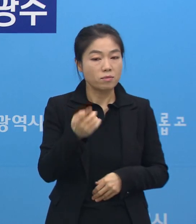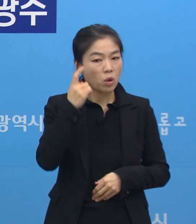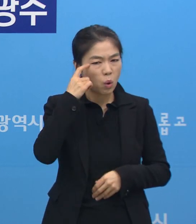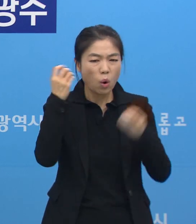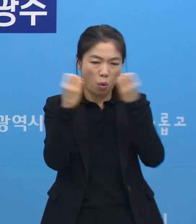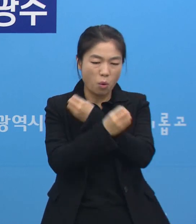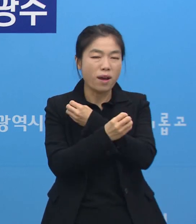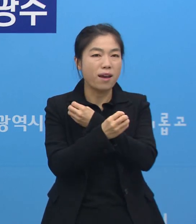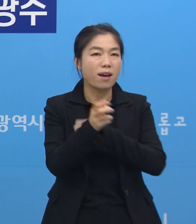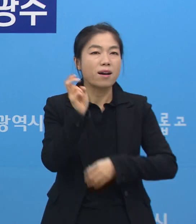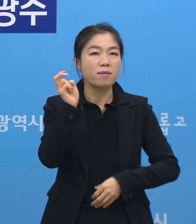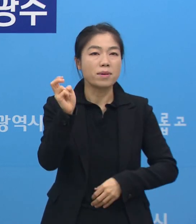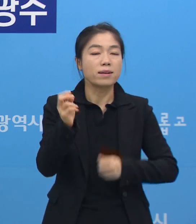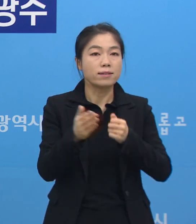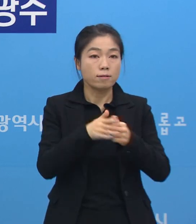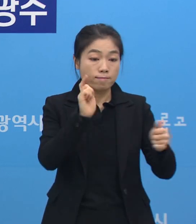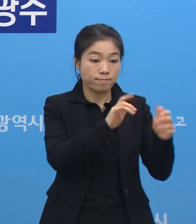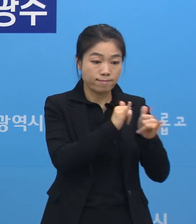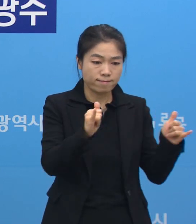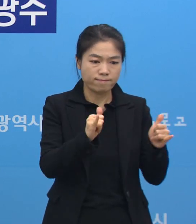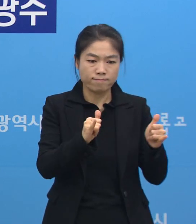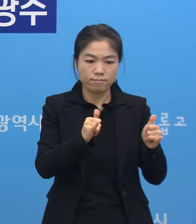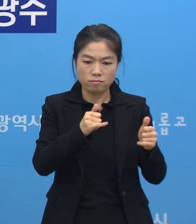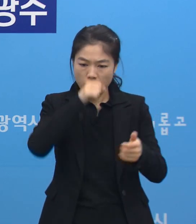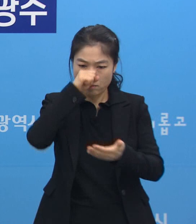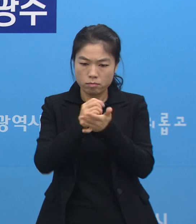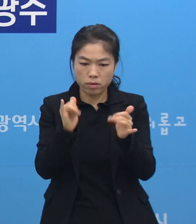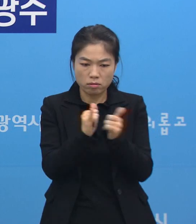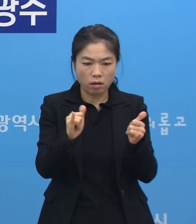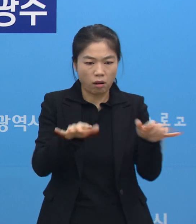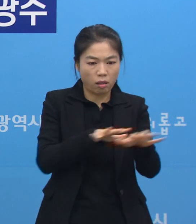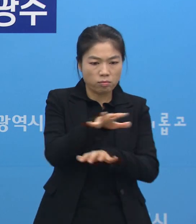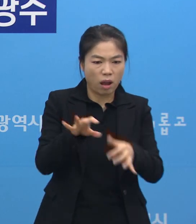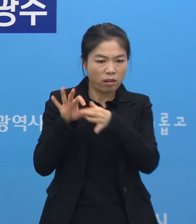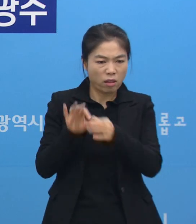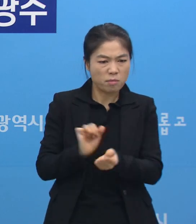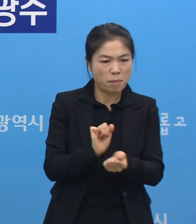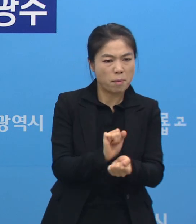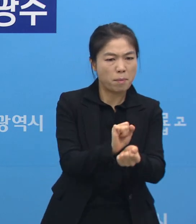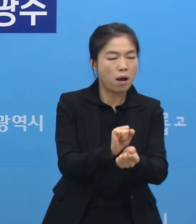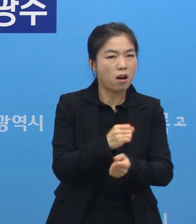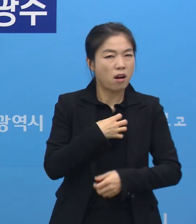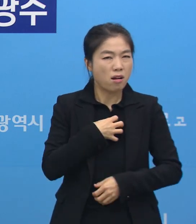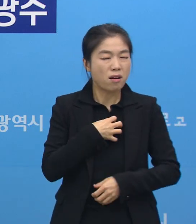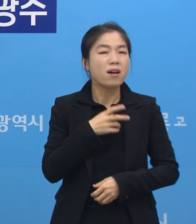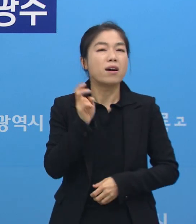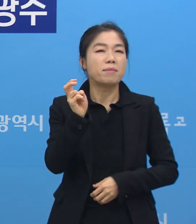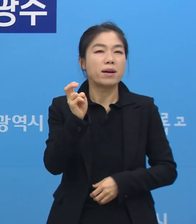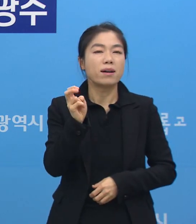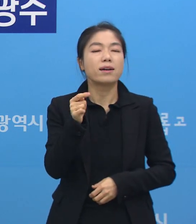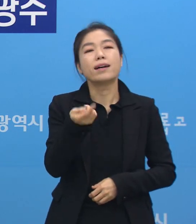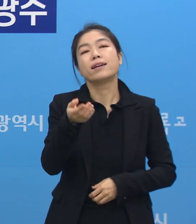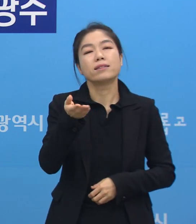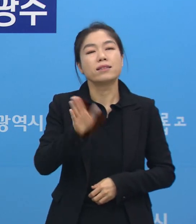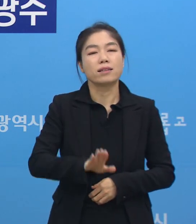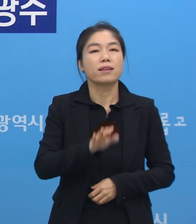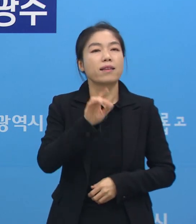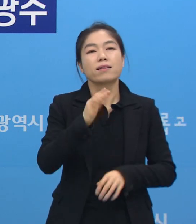오해를 하셔서 확진자와 비확진자가 섞여 있어서 이렇게 계속되는 거 아닌가 라는 걱정을 많이 하시는데요.